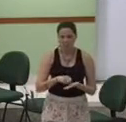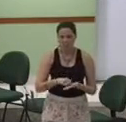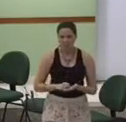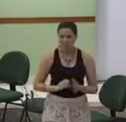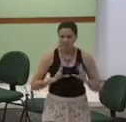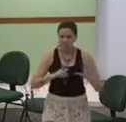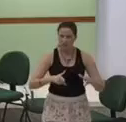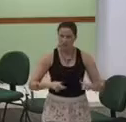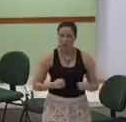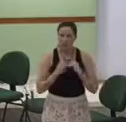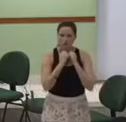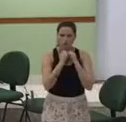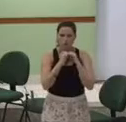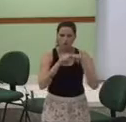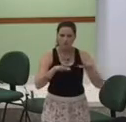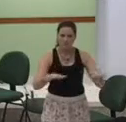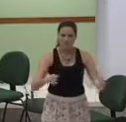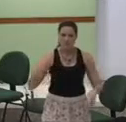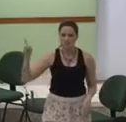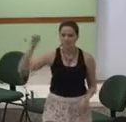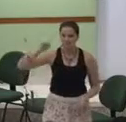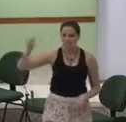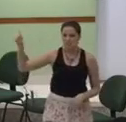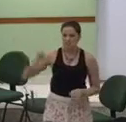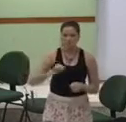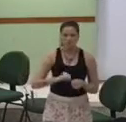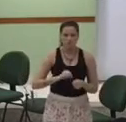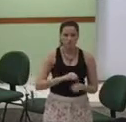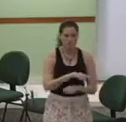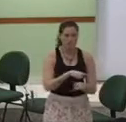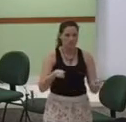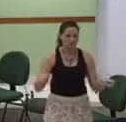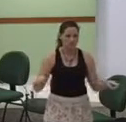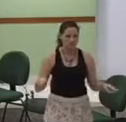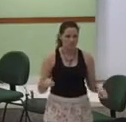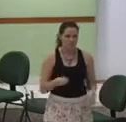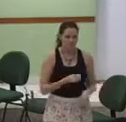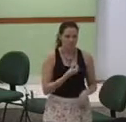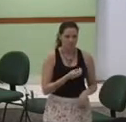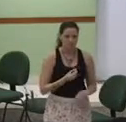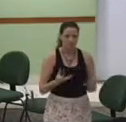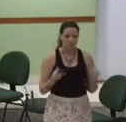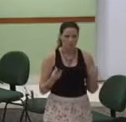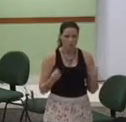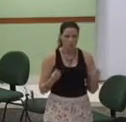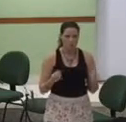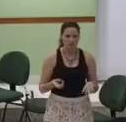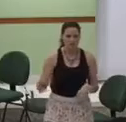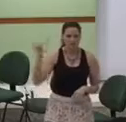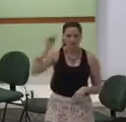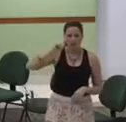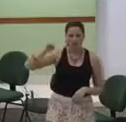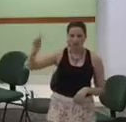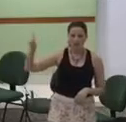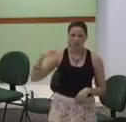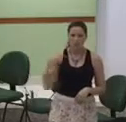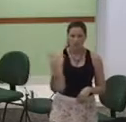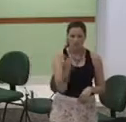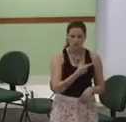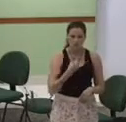vezes nós não vemos Mas Ele nos abençoa Em cada momento E hoje, essa noite, nós estamos reunidos aqui